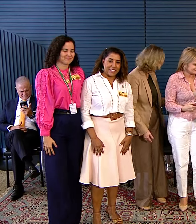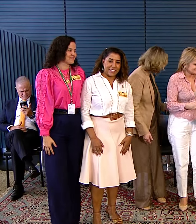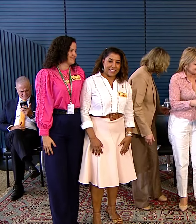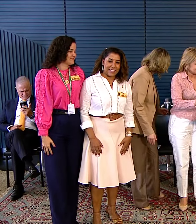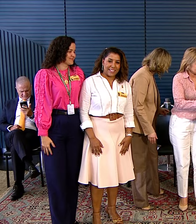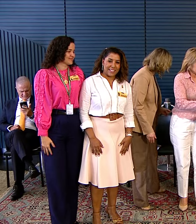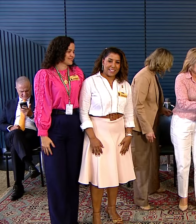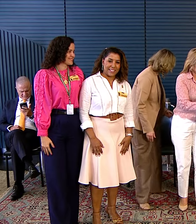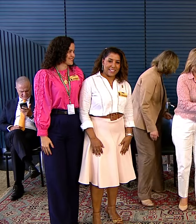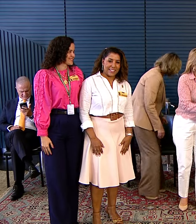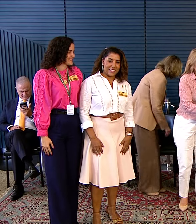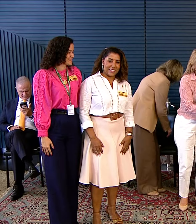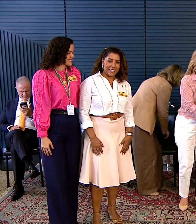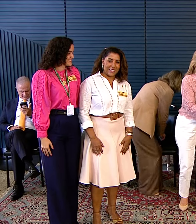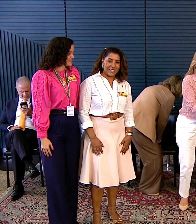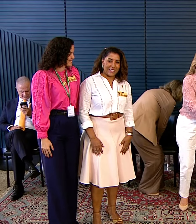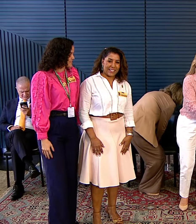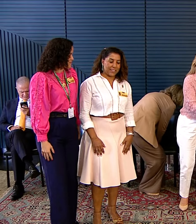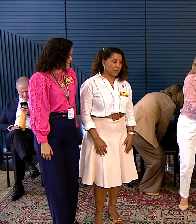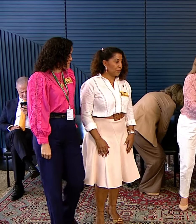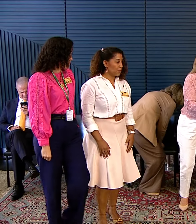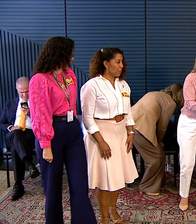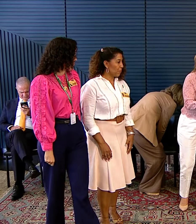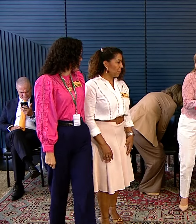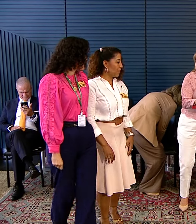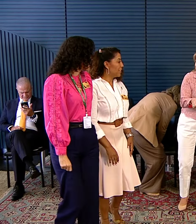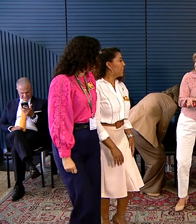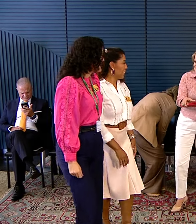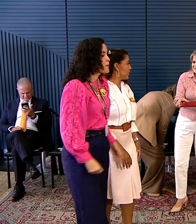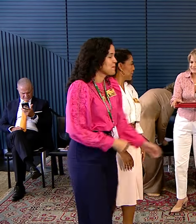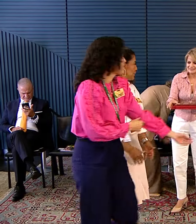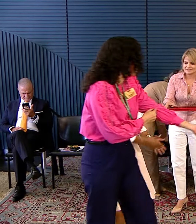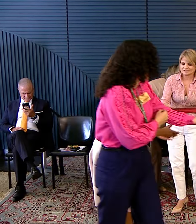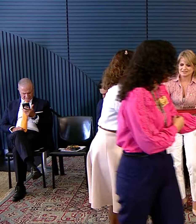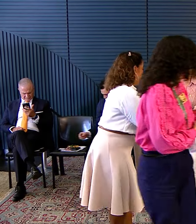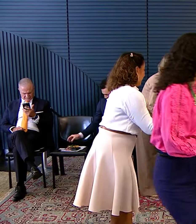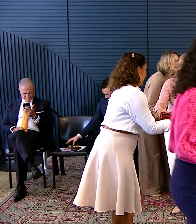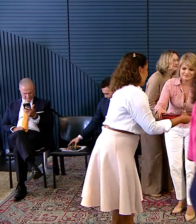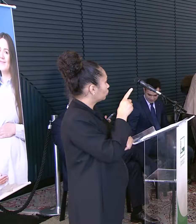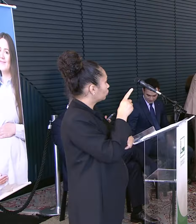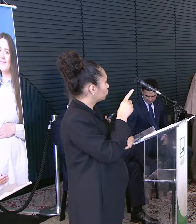Com a palavra por dois minutos O senhor Juliano Oliveira Rocha